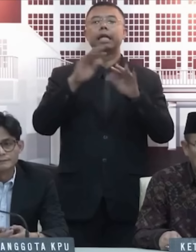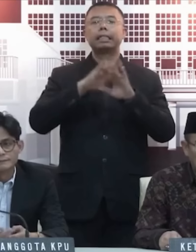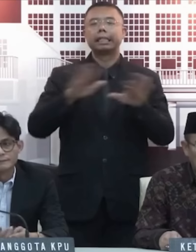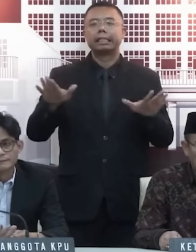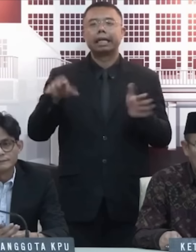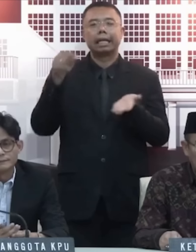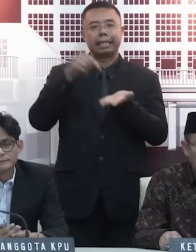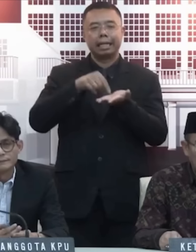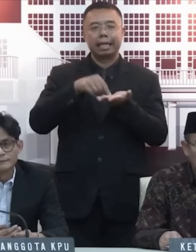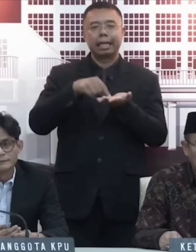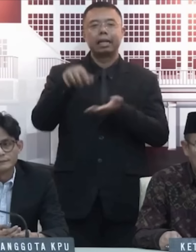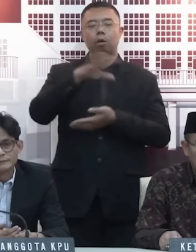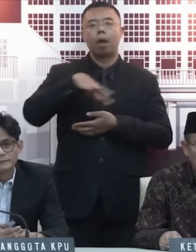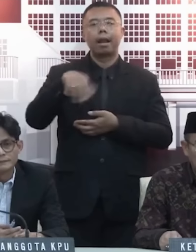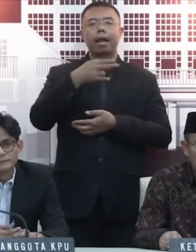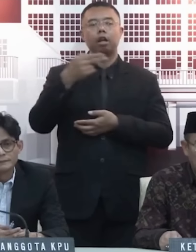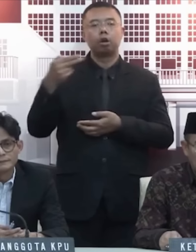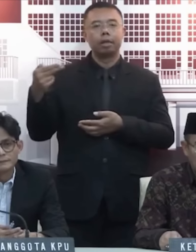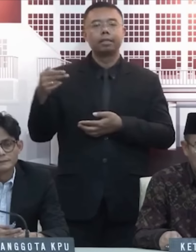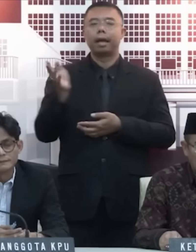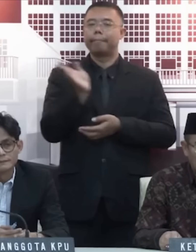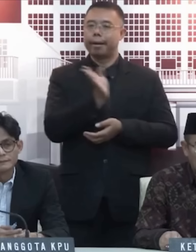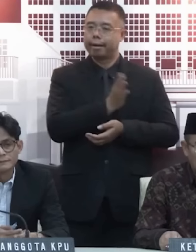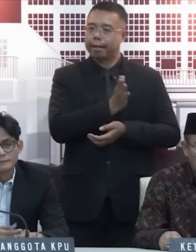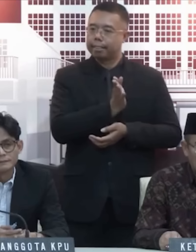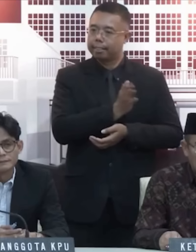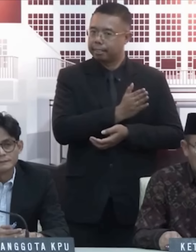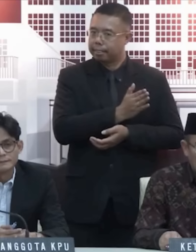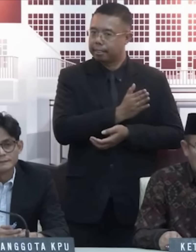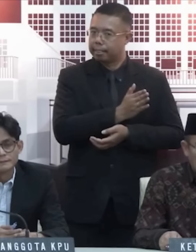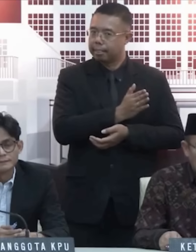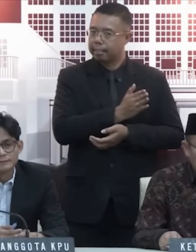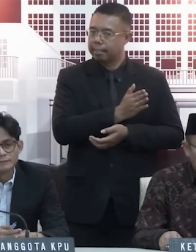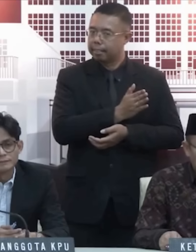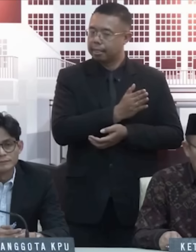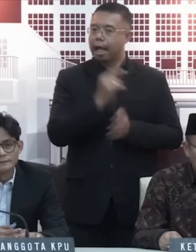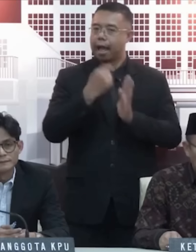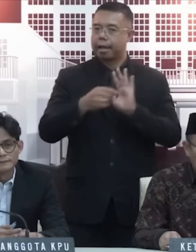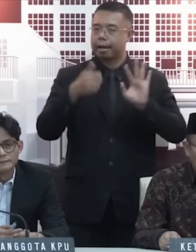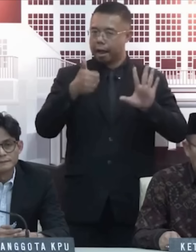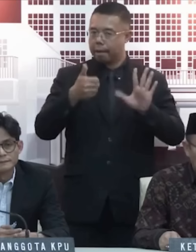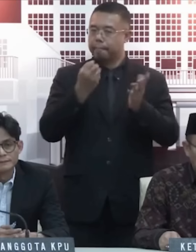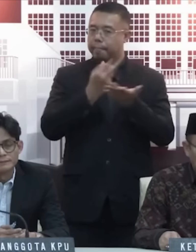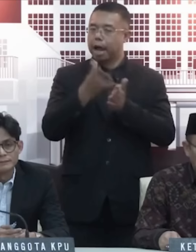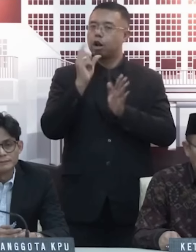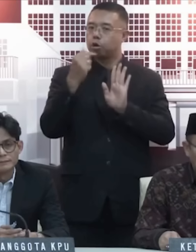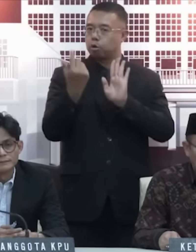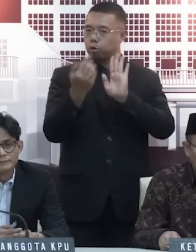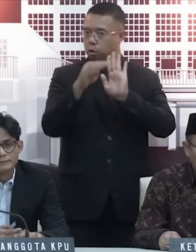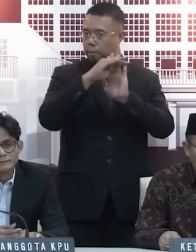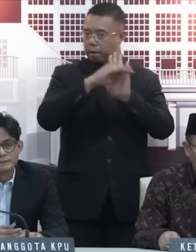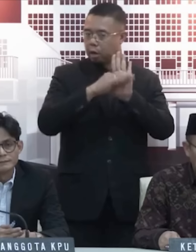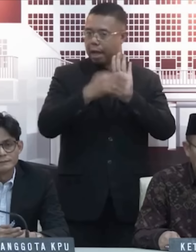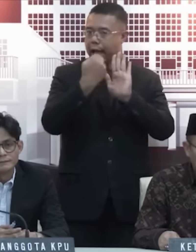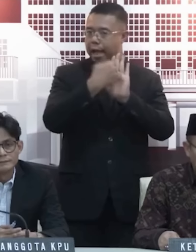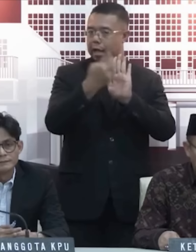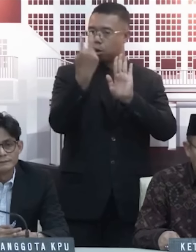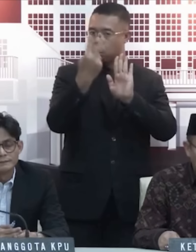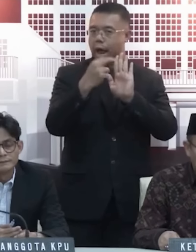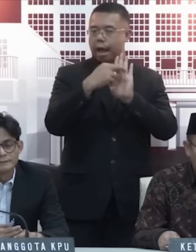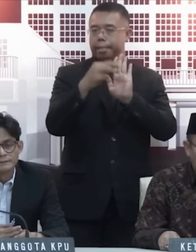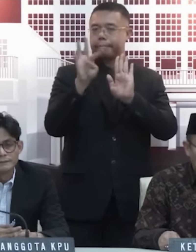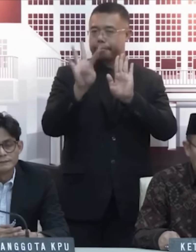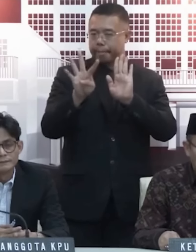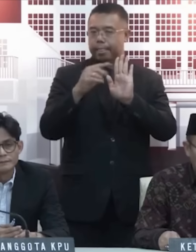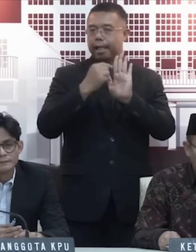pemungutan suara di wilayah Indonesia bagian Barat. Ayat 6, pelanggaran terhadap ketentuan ayat 2, ayat